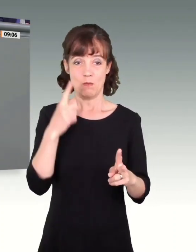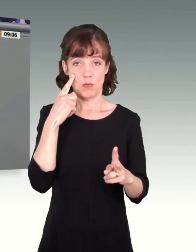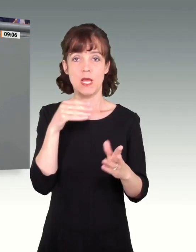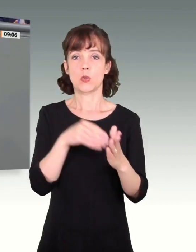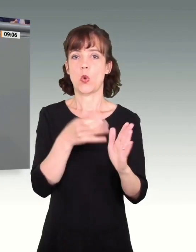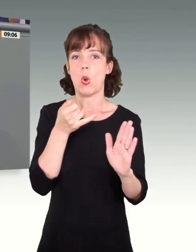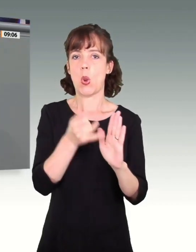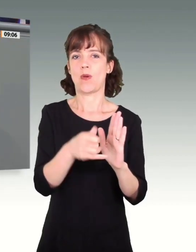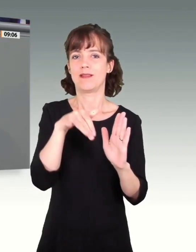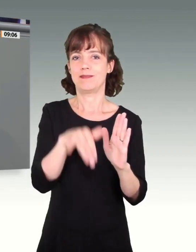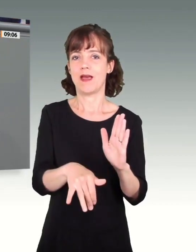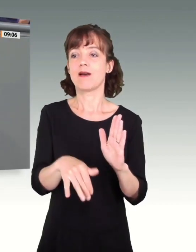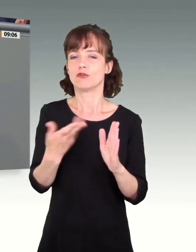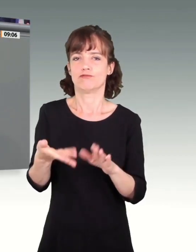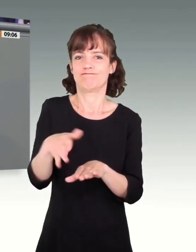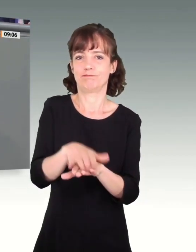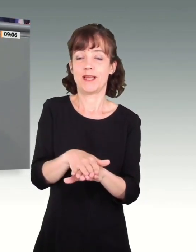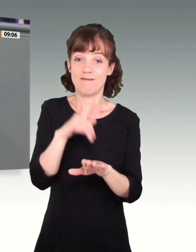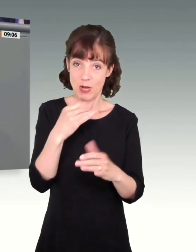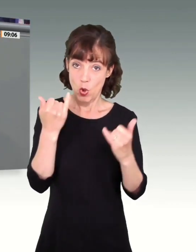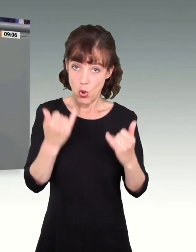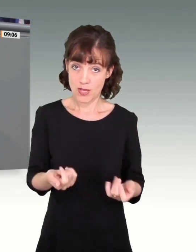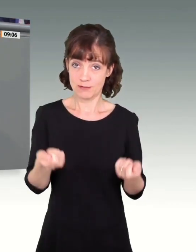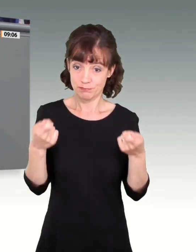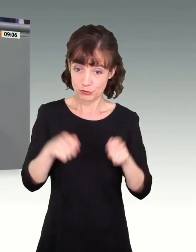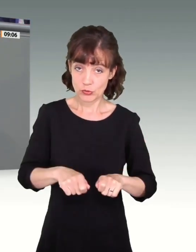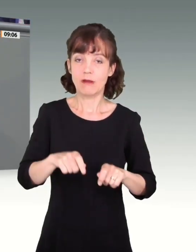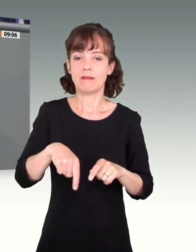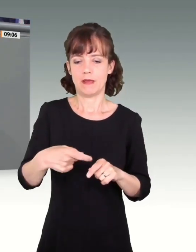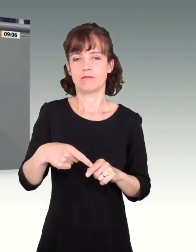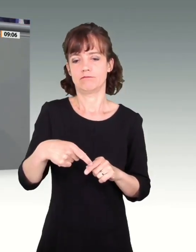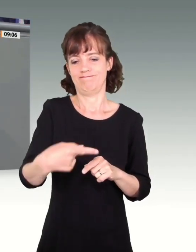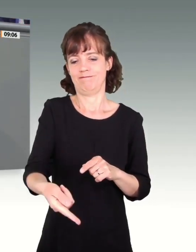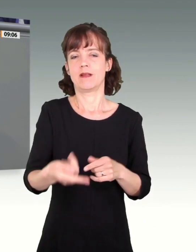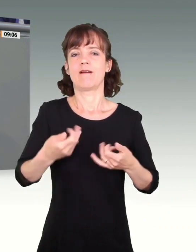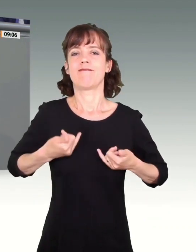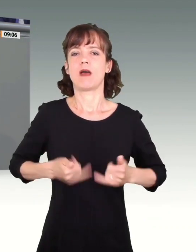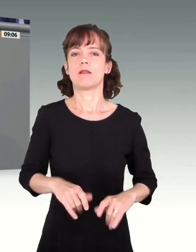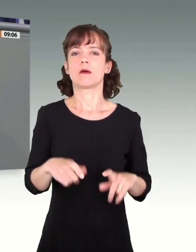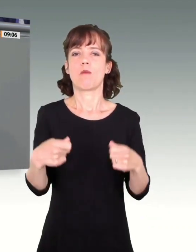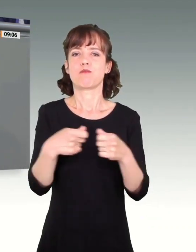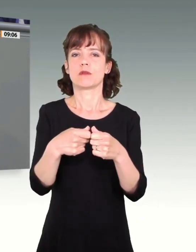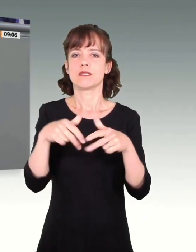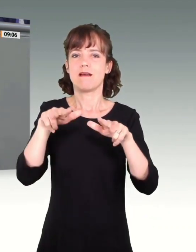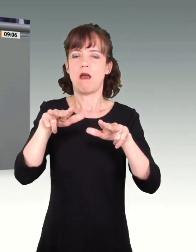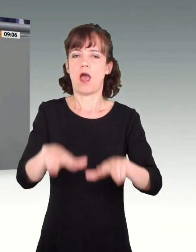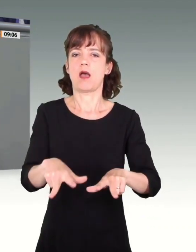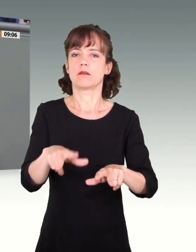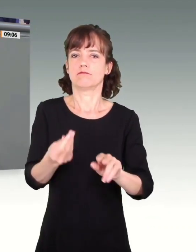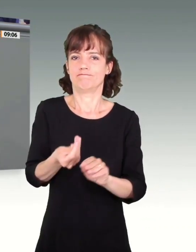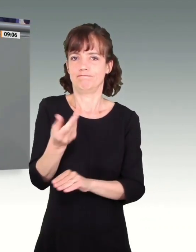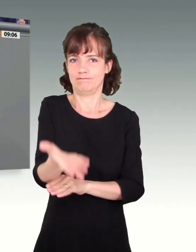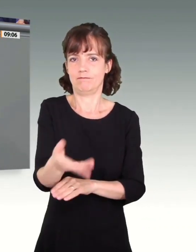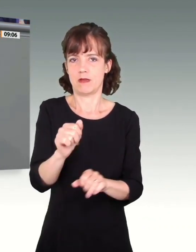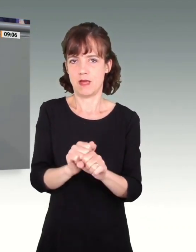heute abschließen, ist es möglich, noch am Freitag den Bundesrat zu erreichen. Ich bitte deshalb